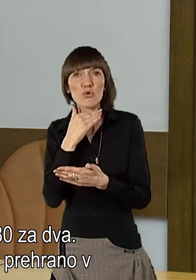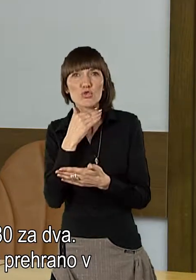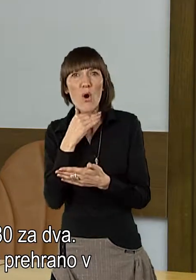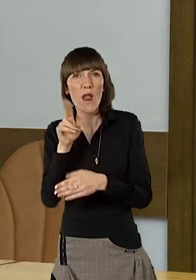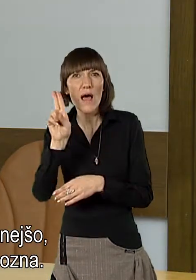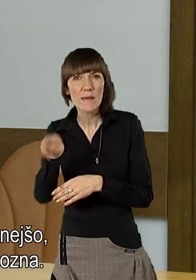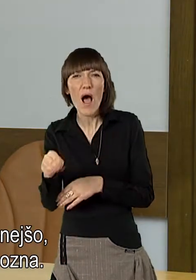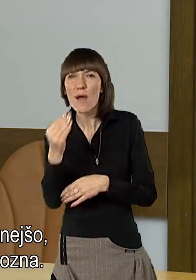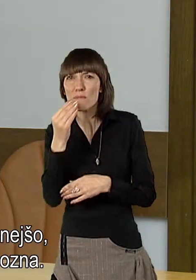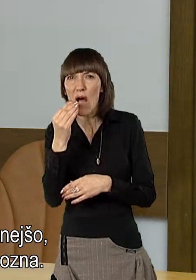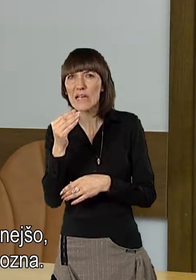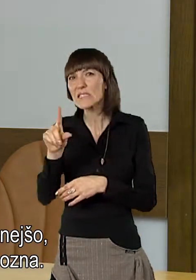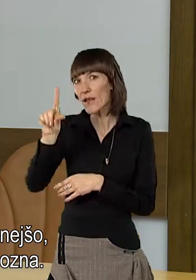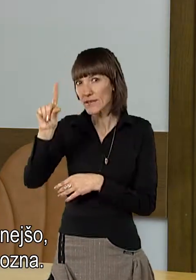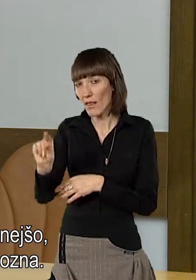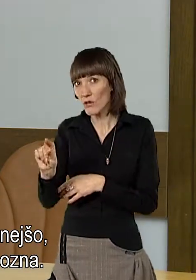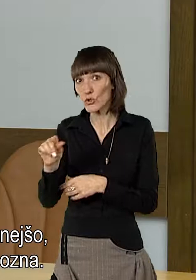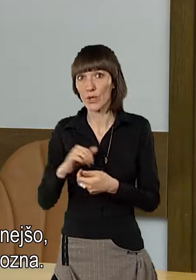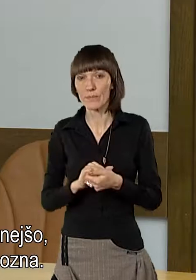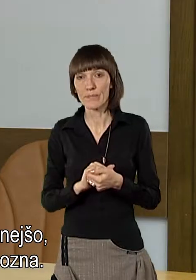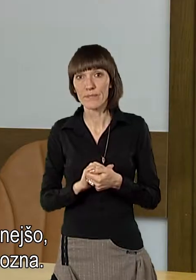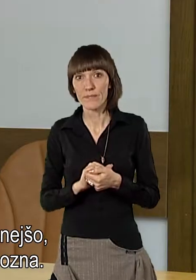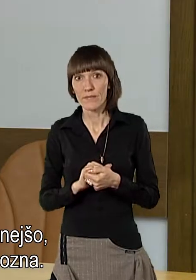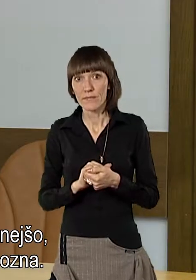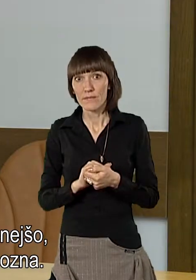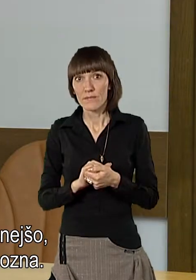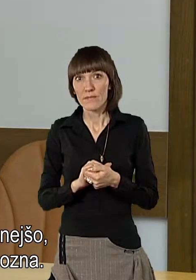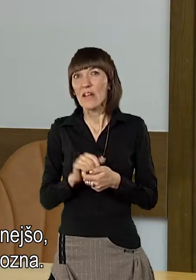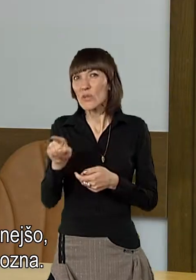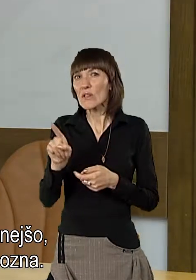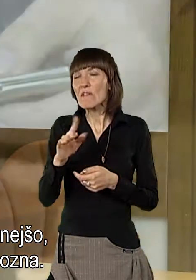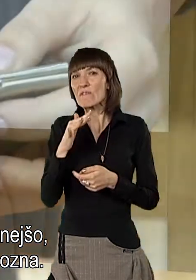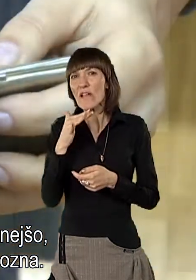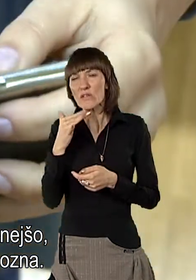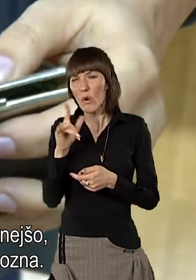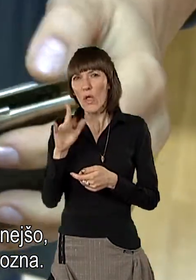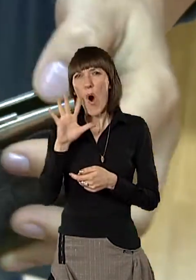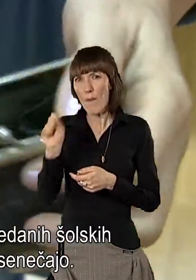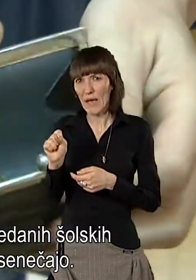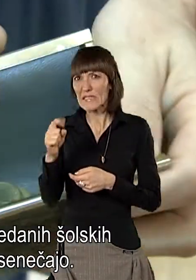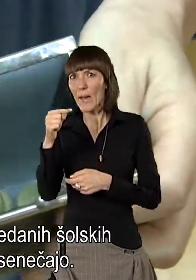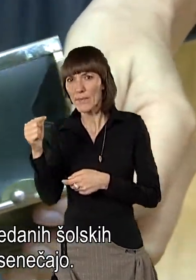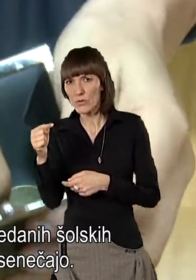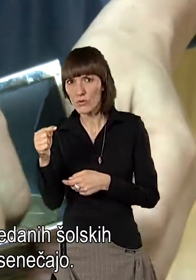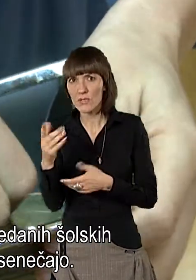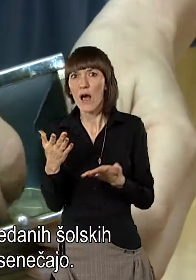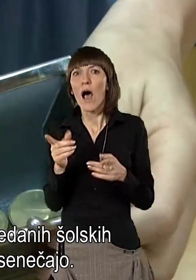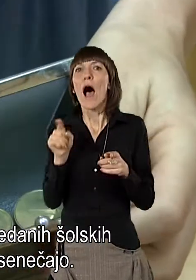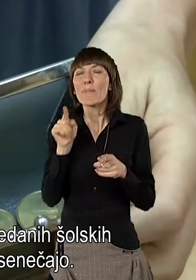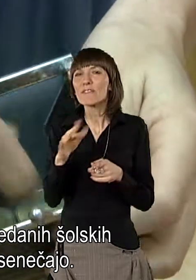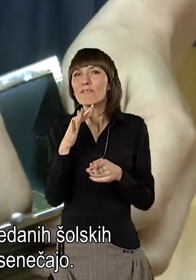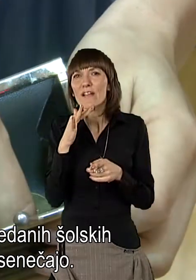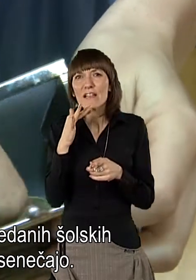v osnovni šoli imajo pravzaprav malico cenejšo, tako da se pač tam ne poznaje, pa veliko nekaj tudi